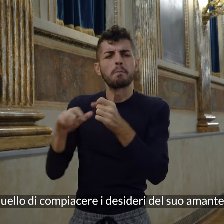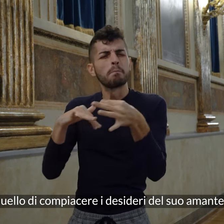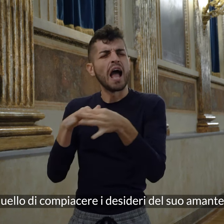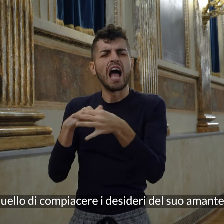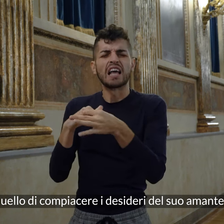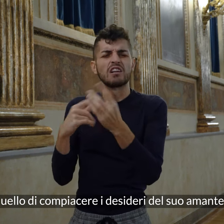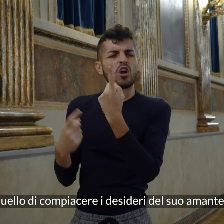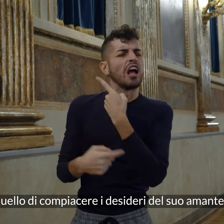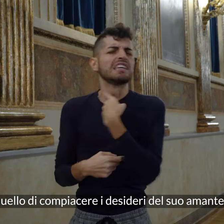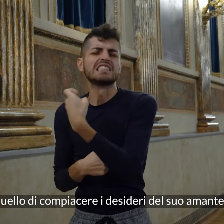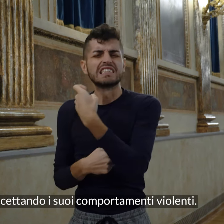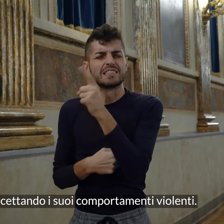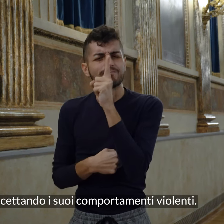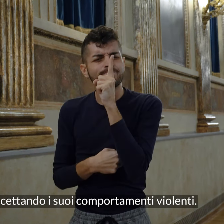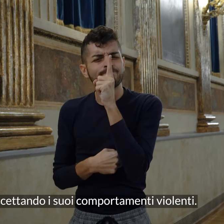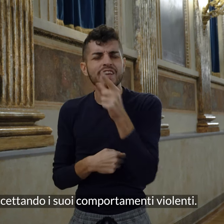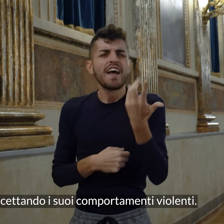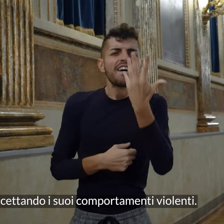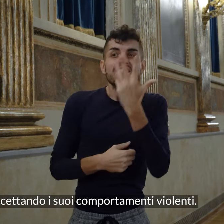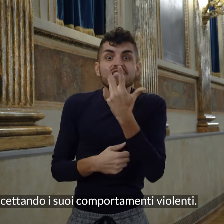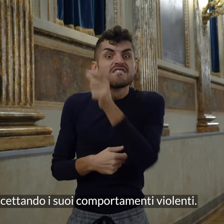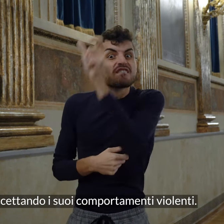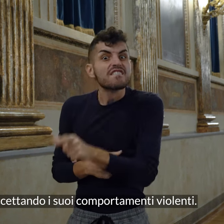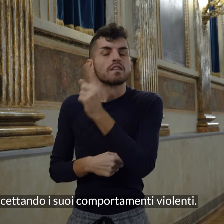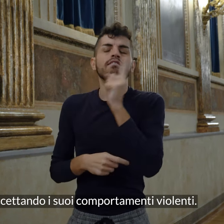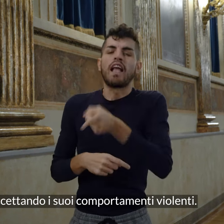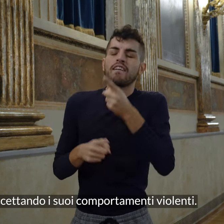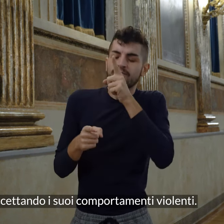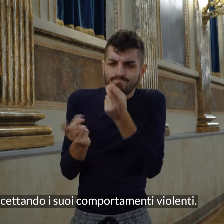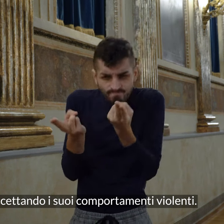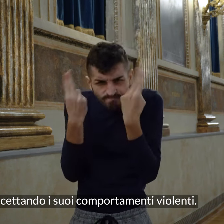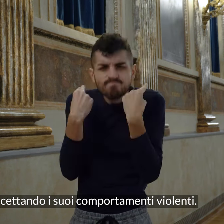desideri del suo amante accettando i suoi comportamenti violenti